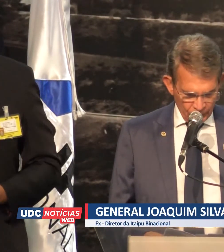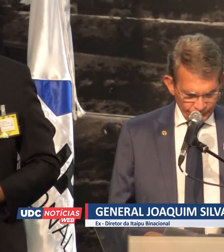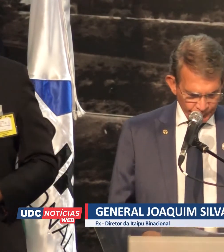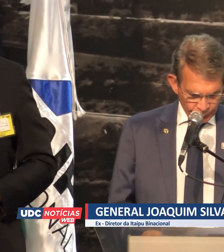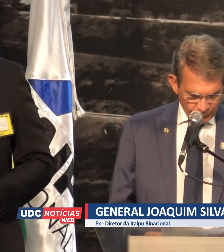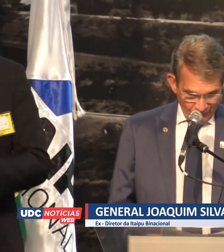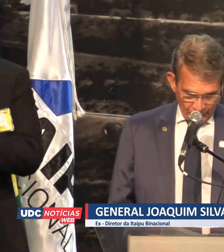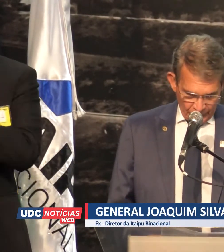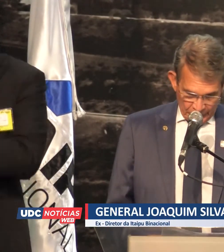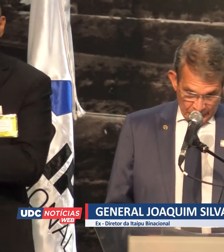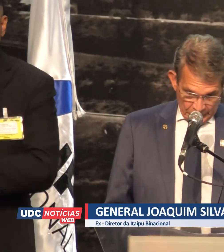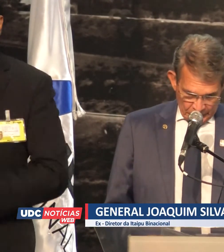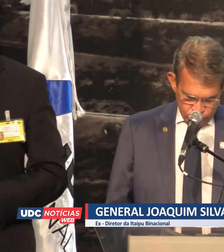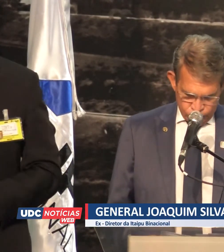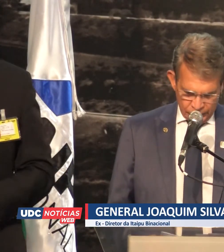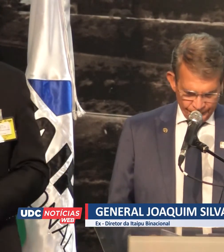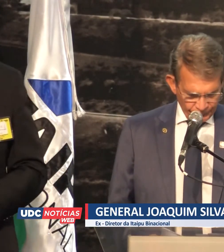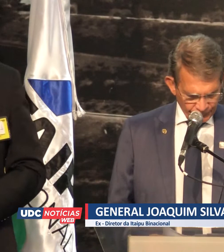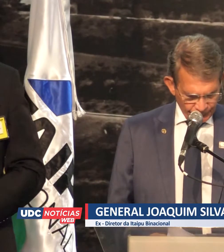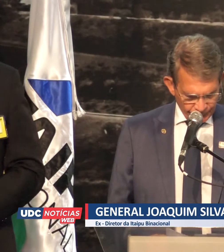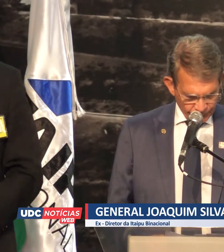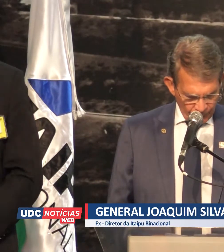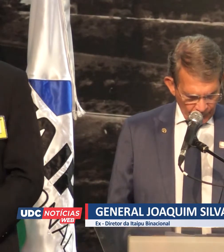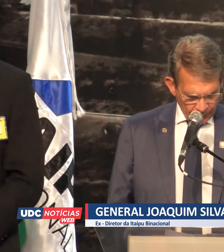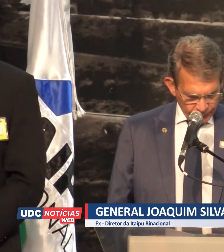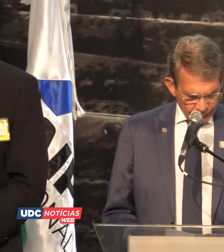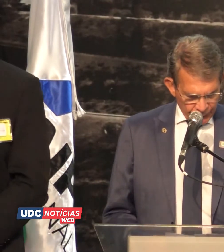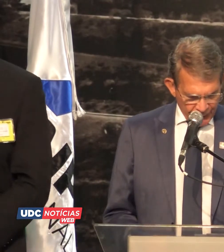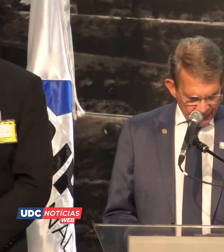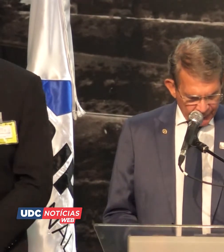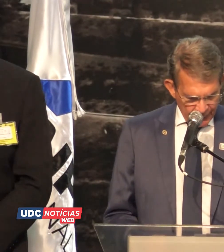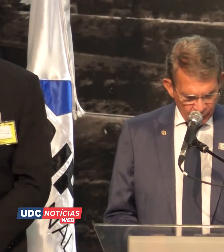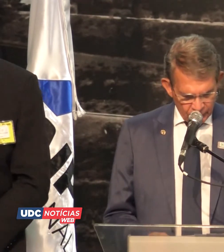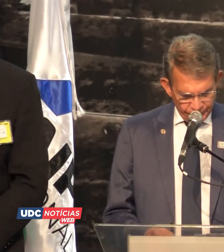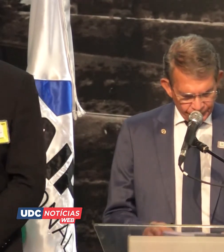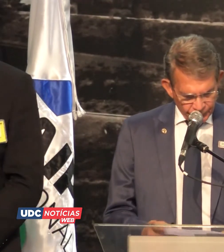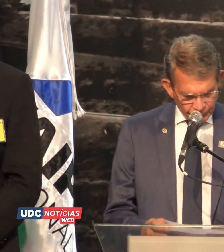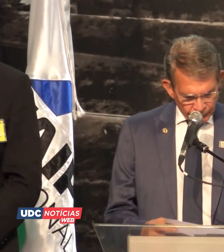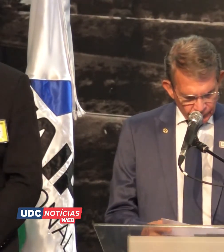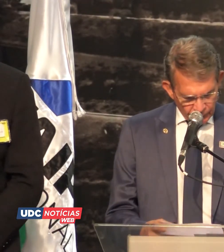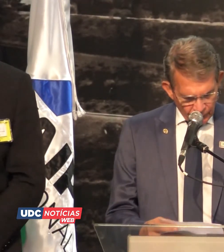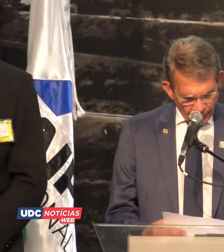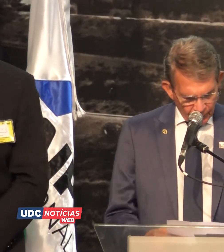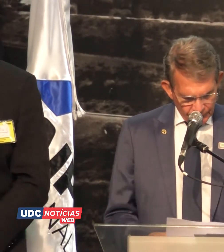Itaipu, sentindo